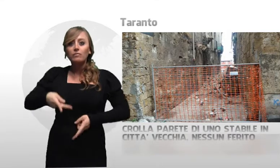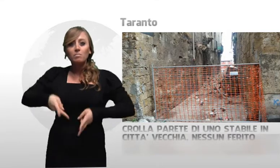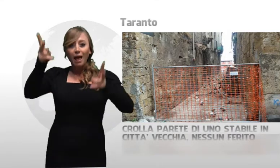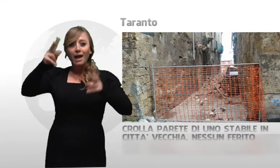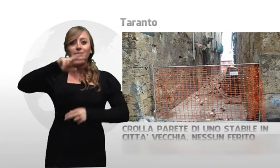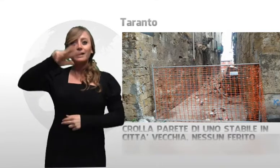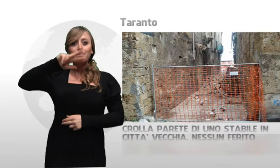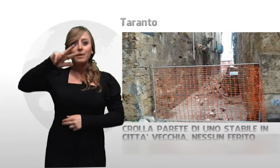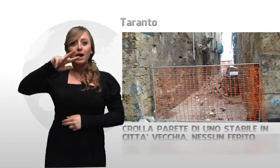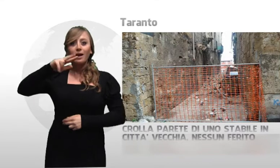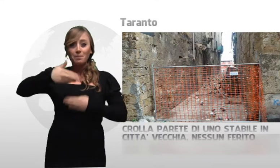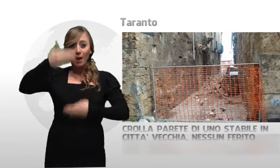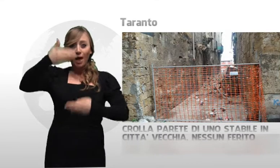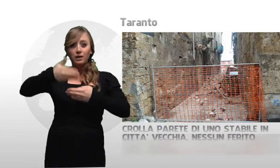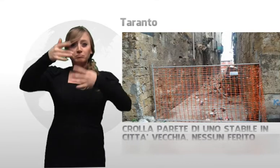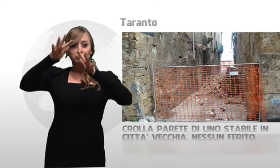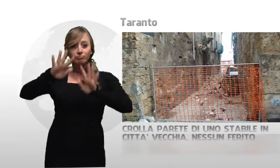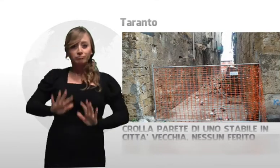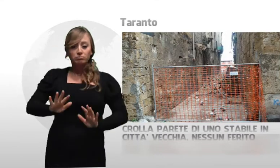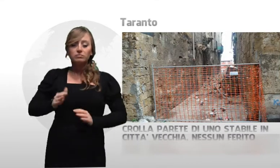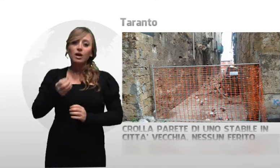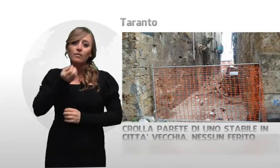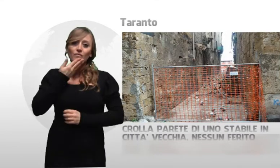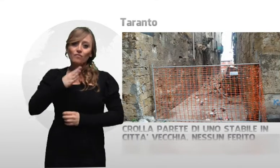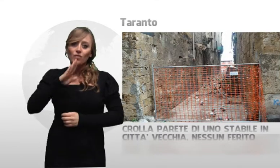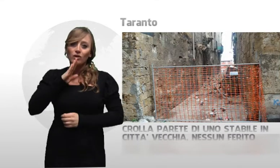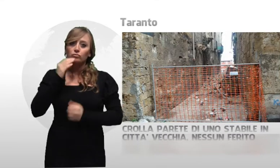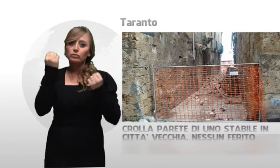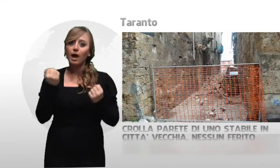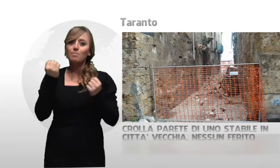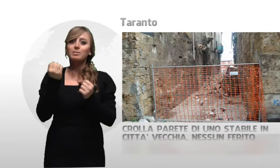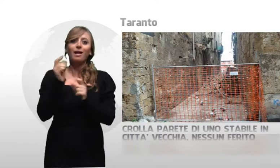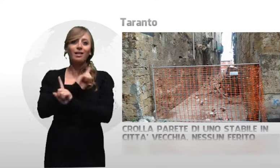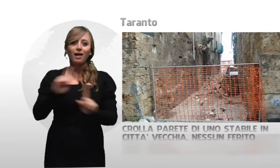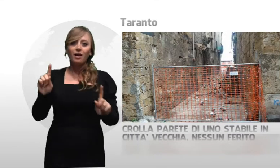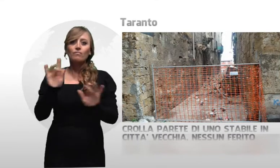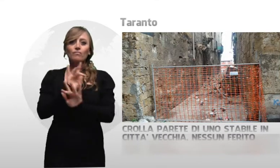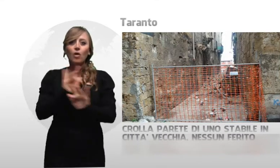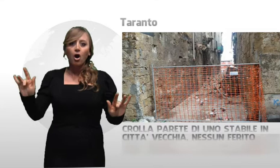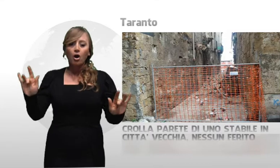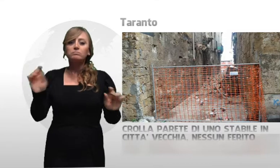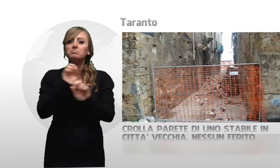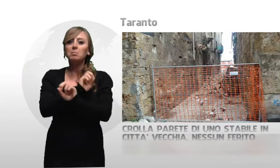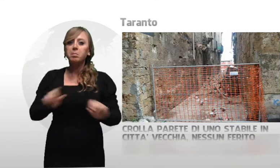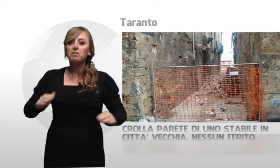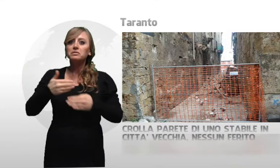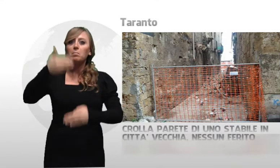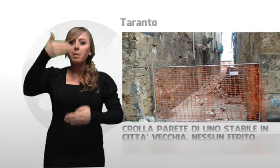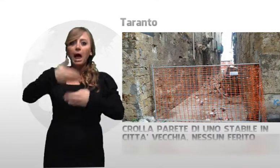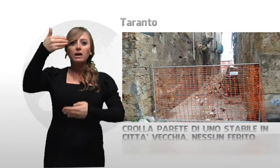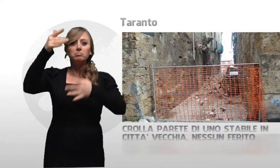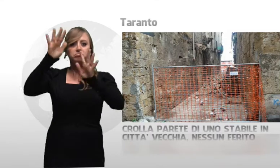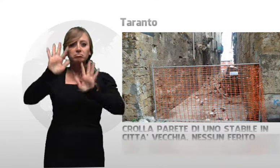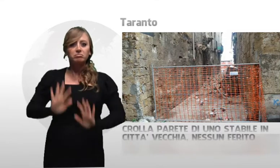piani, disabitato ed abbandonato da tempo. Improvvisamente la parete è acceduto ed è finita per strada sbriciolandosi.